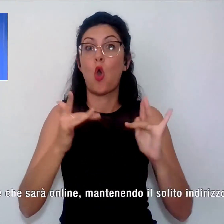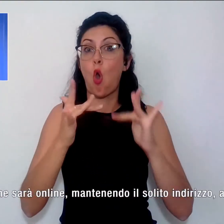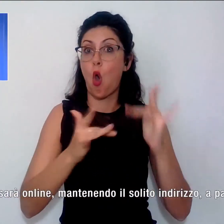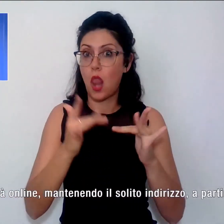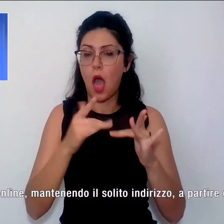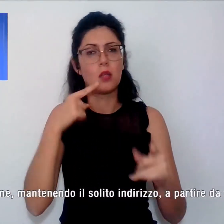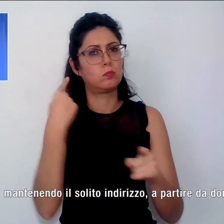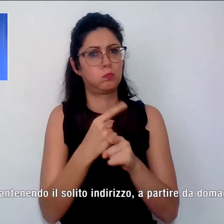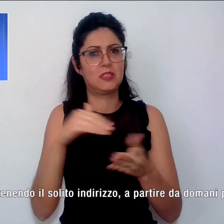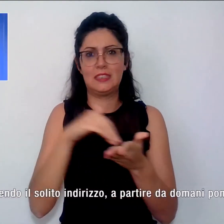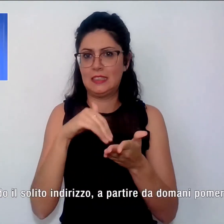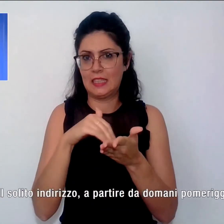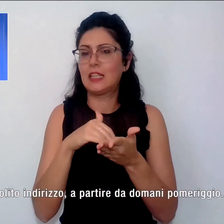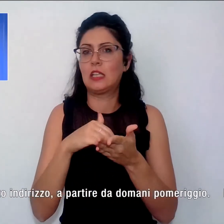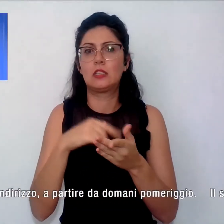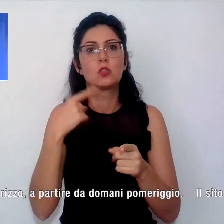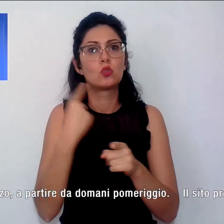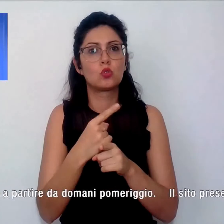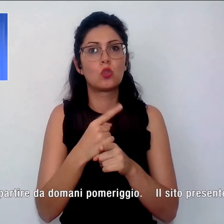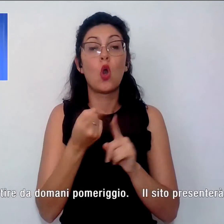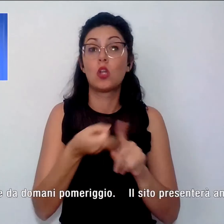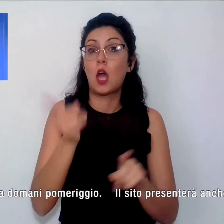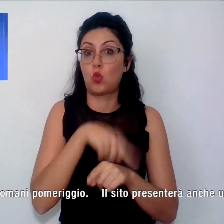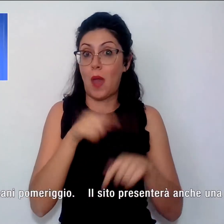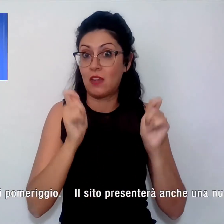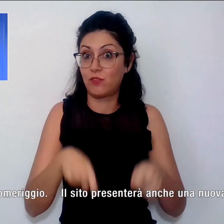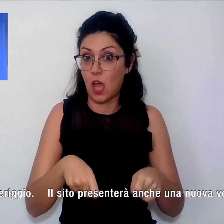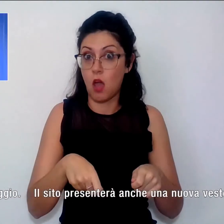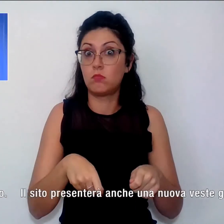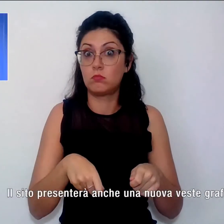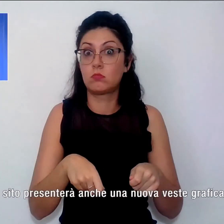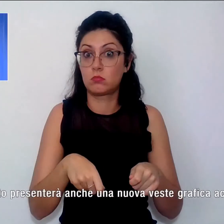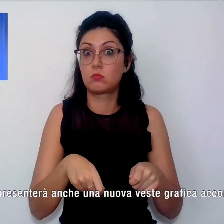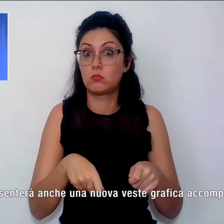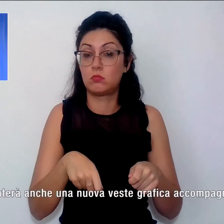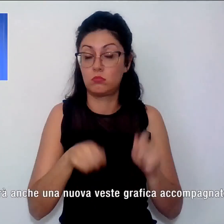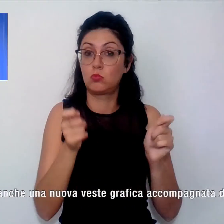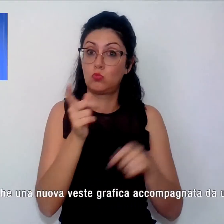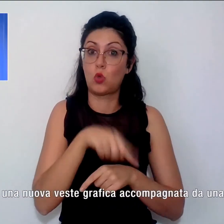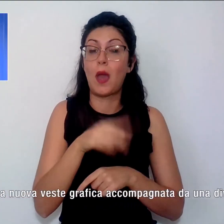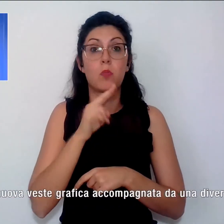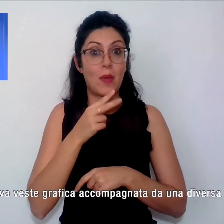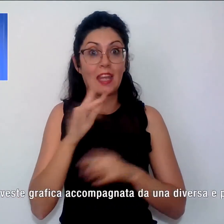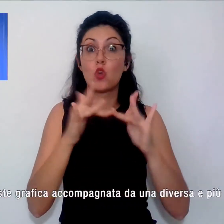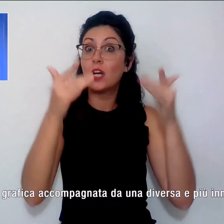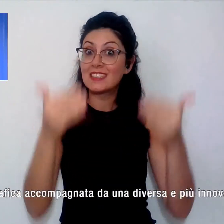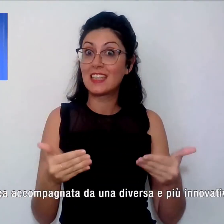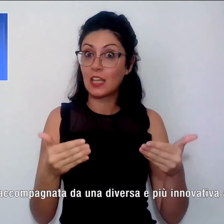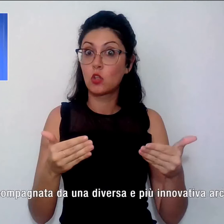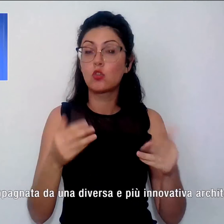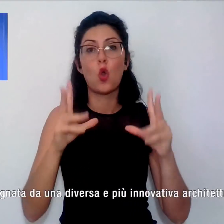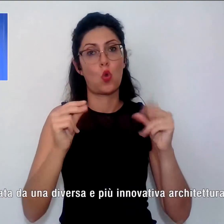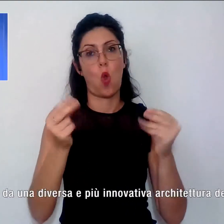solito indirizzo a partire da domani pomeriggio. Il sito presenterà anche una nuova veste